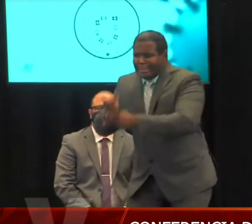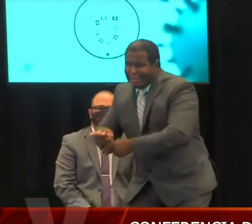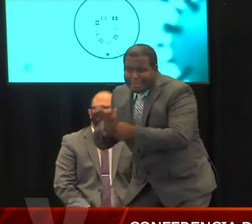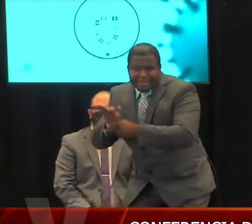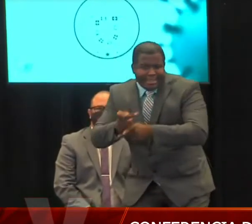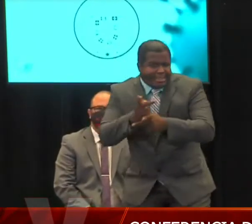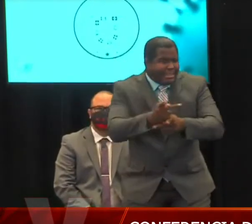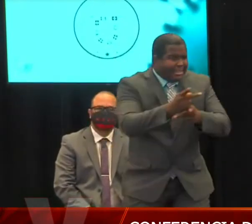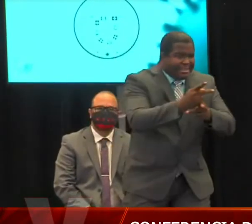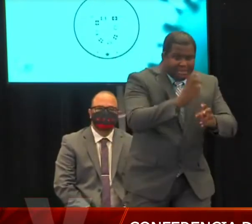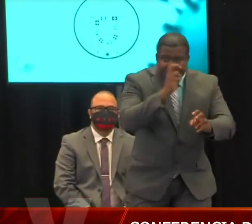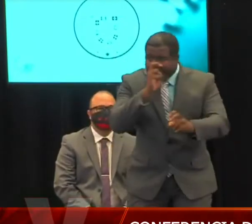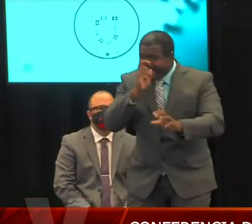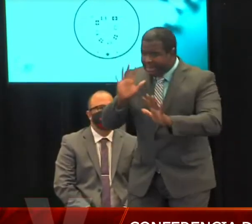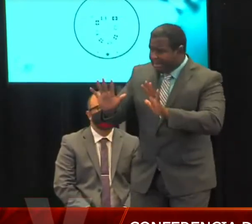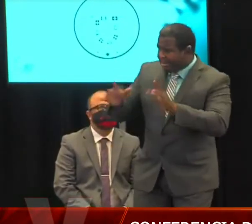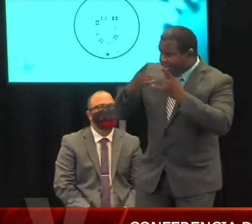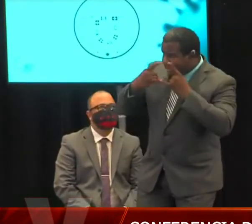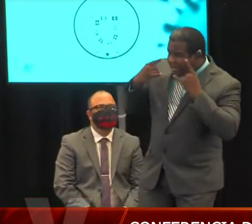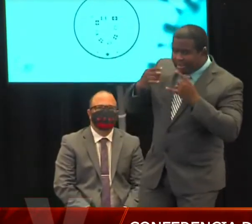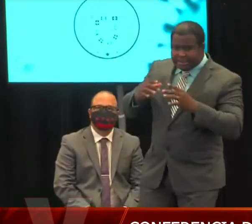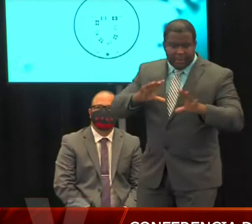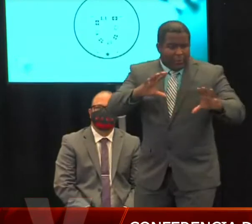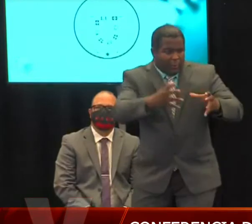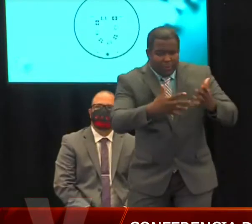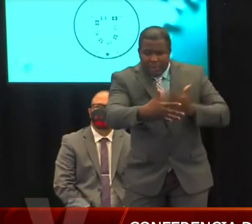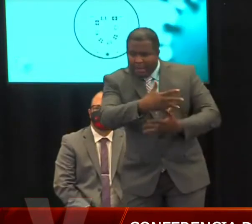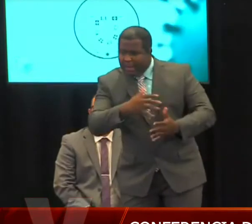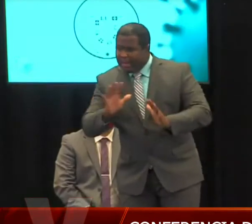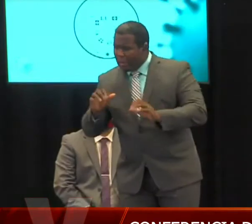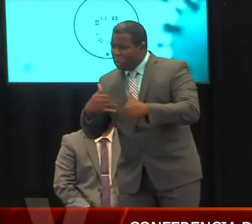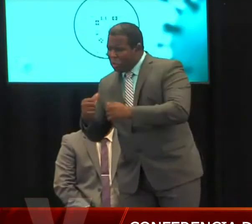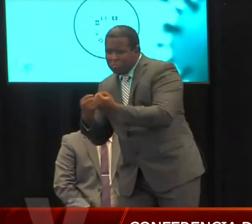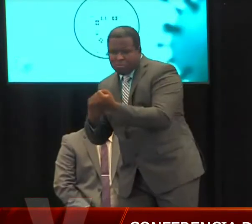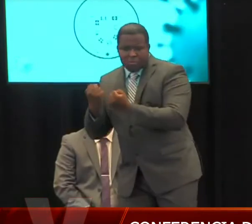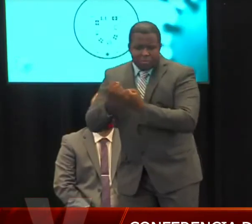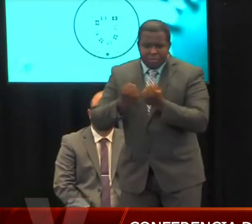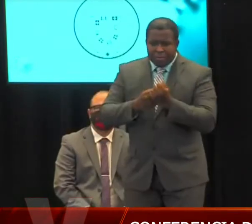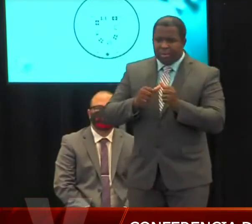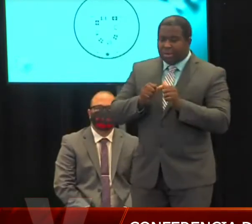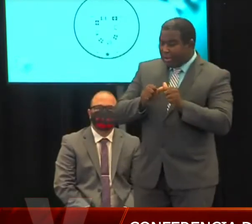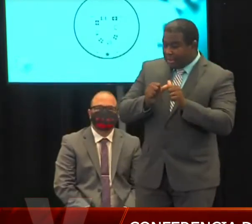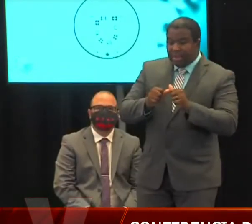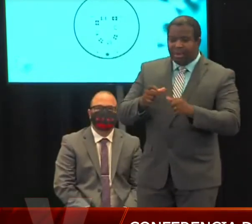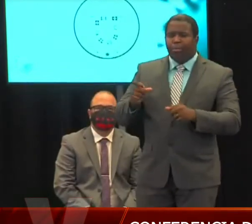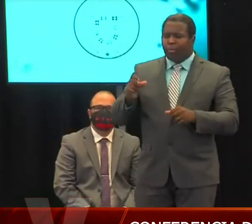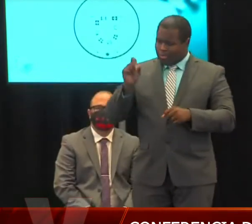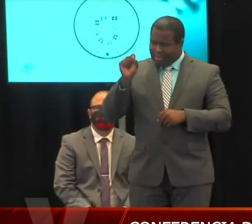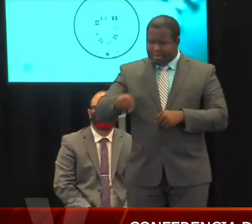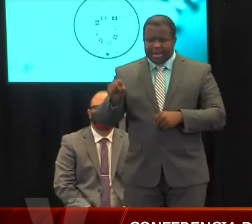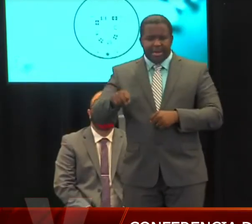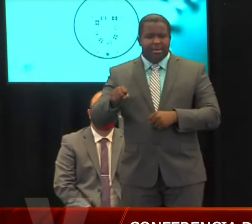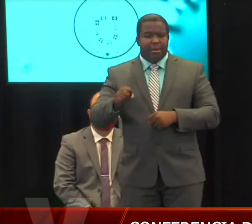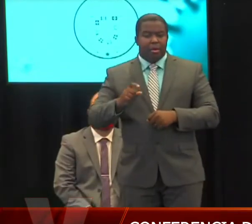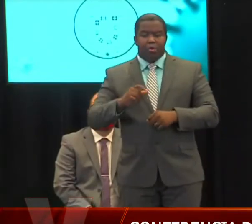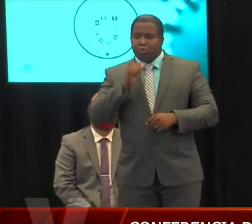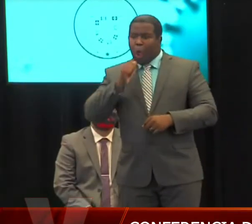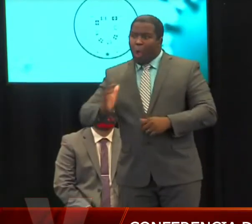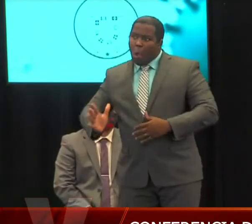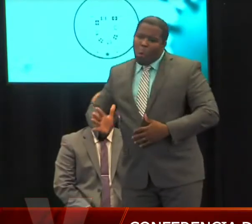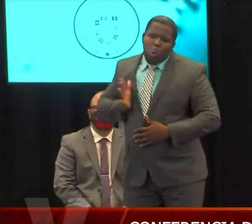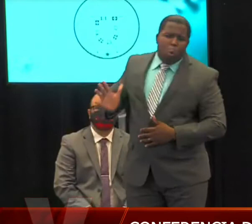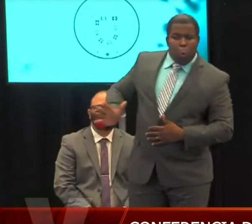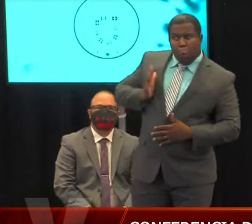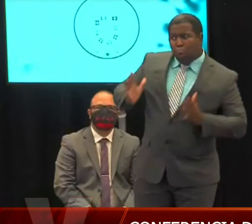obviamente participando del proceso, quizás no como Task Force, porque lo que le dijimos al principio es que entre ambos se